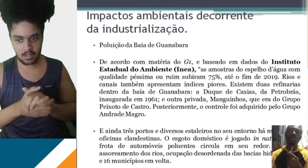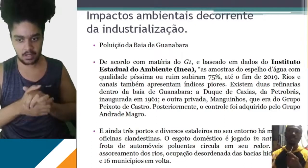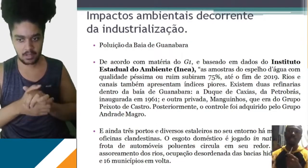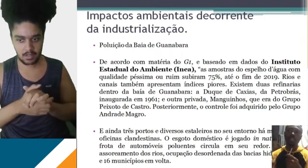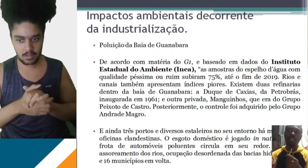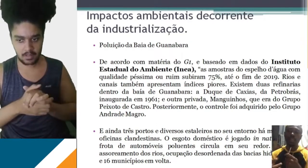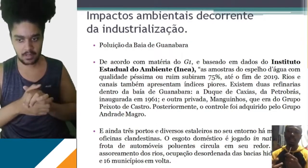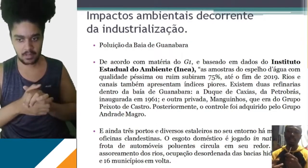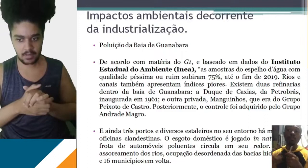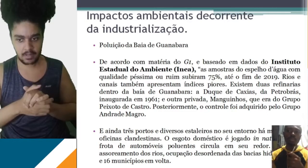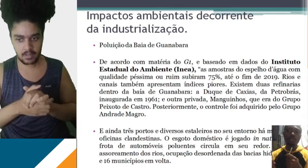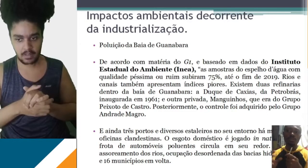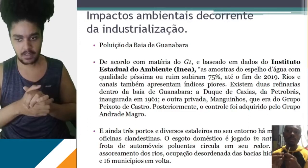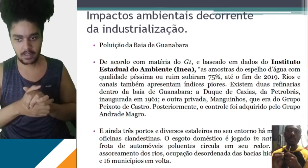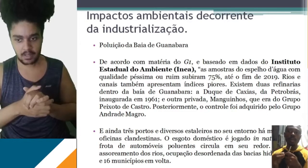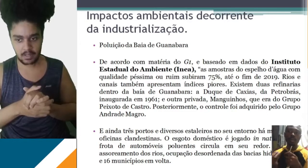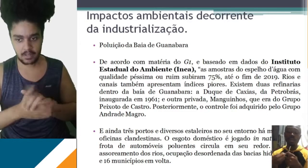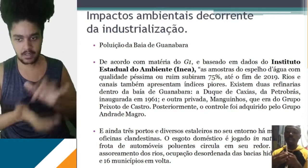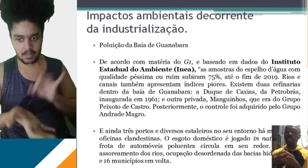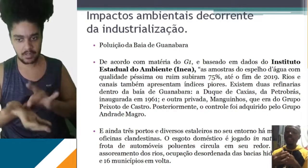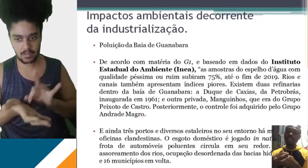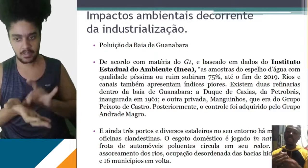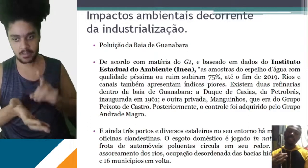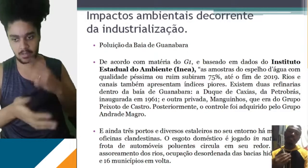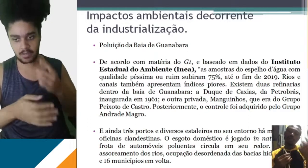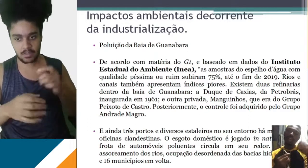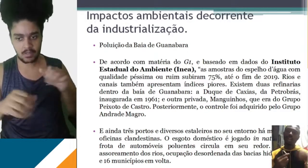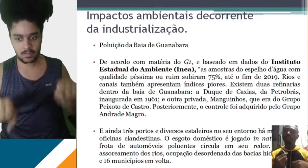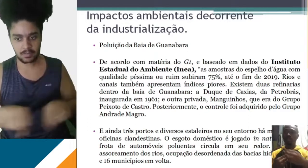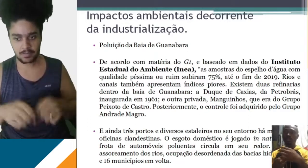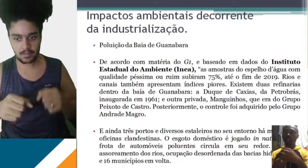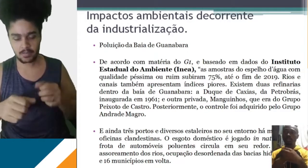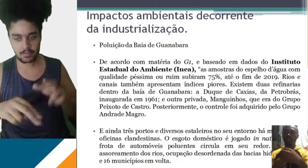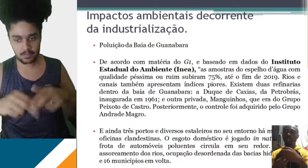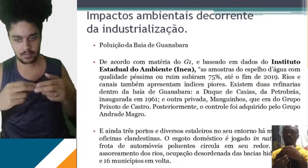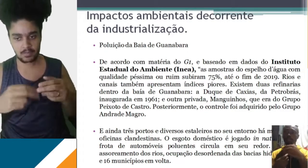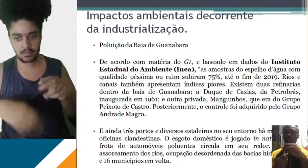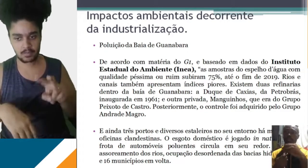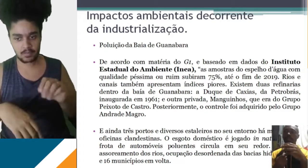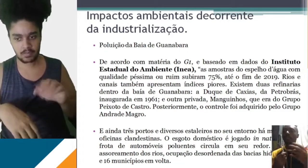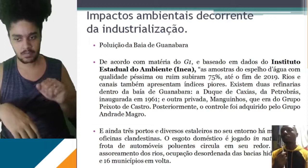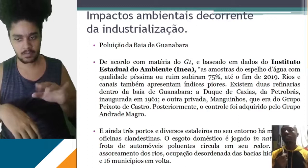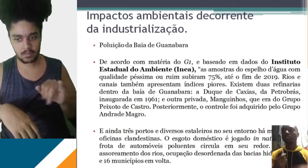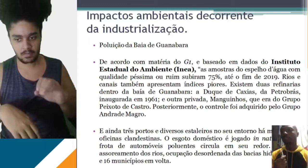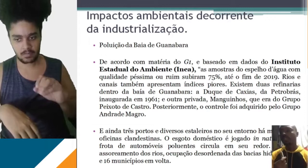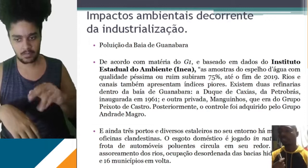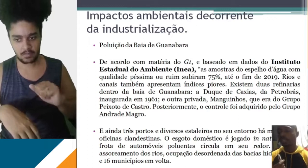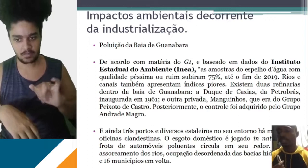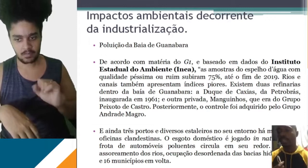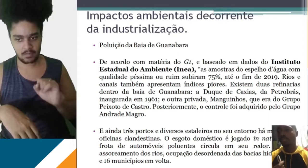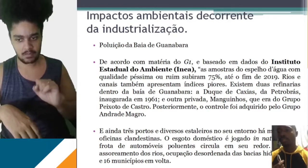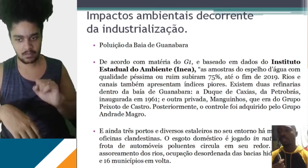foi acompanhado às vezes, por muitas vezes, de um acompanhamento. Na verdade, a gente vai esbarrar nos fatores locacionais também, porque muitas dessas